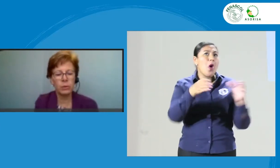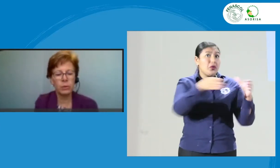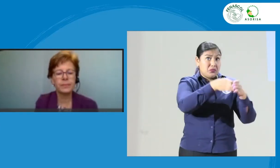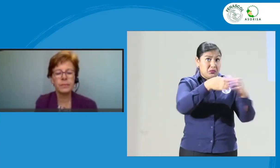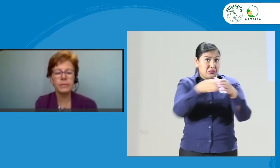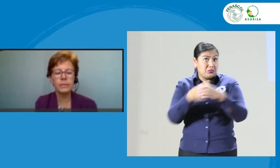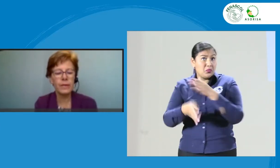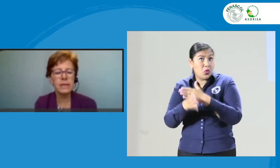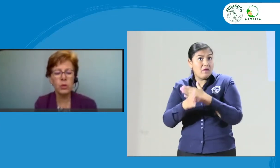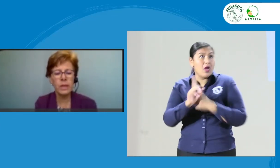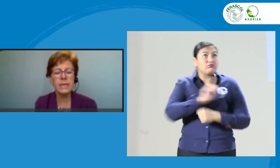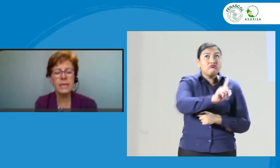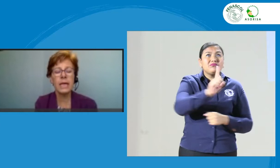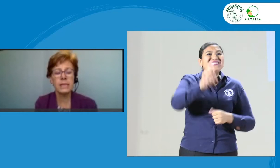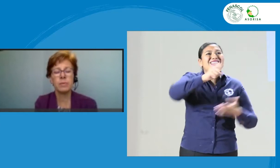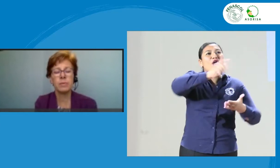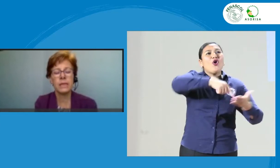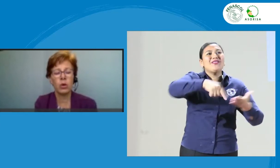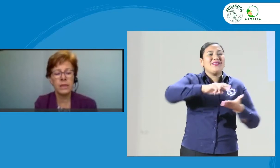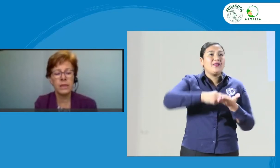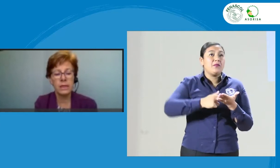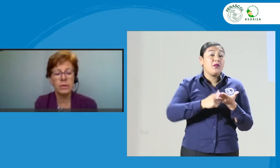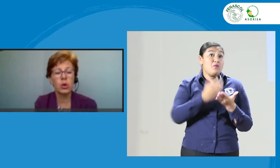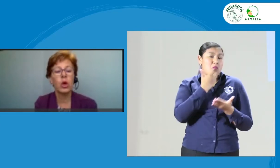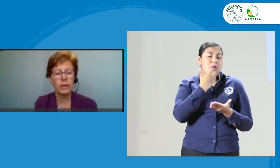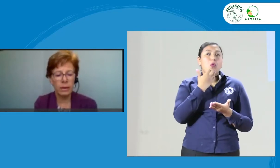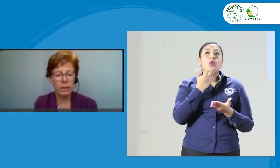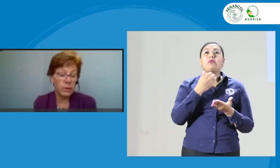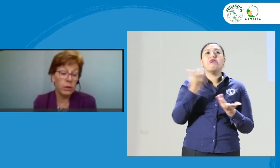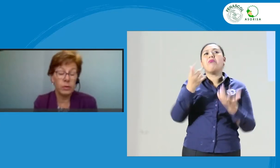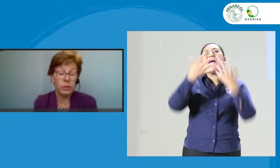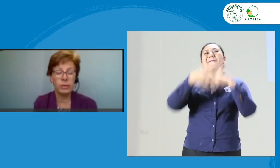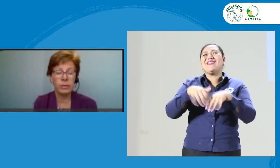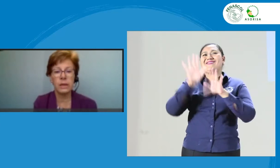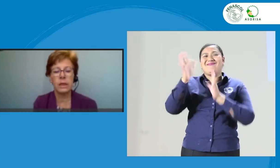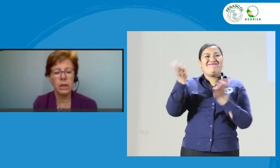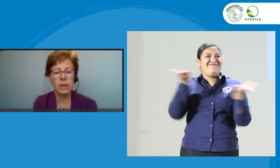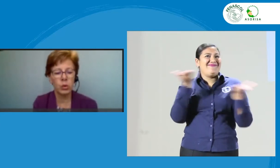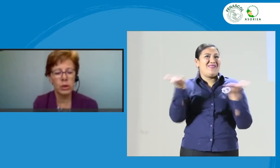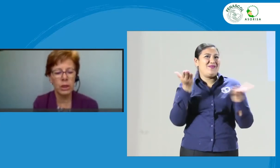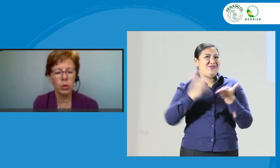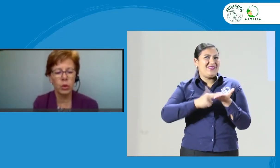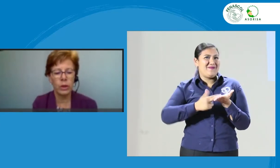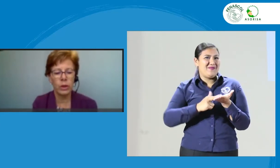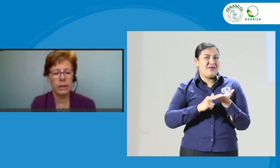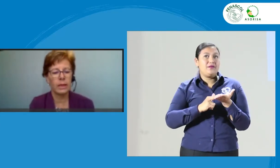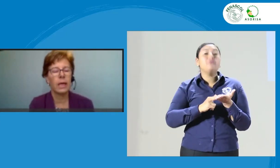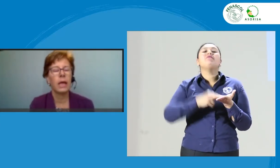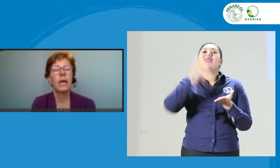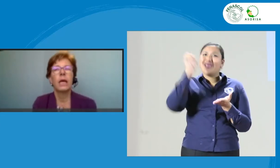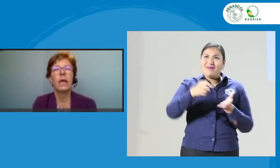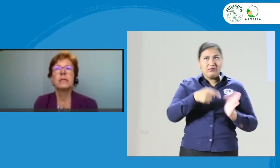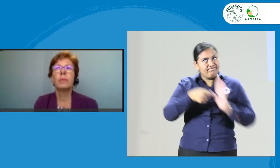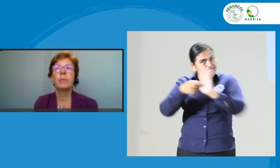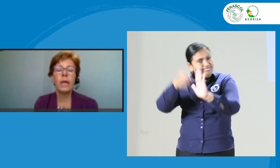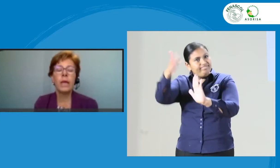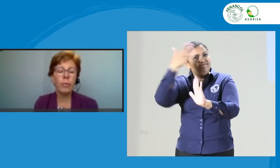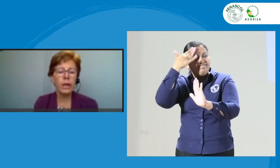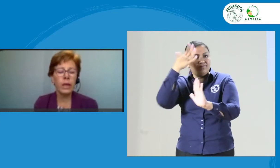si hubiese agencias prestadoras de servicio, también obviamente tienen que conocer el código de ética. Se podría, por ejemplo,